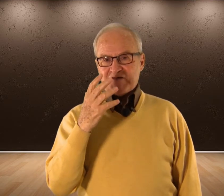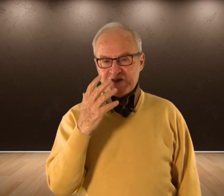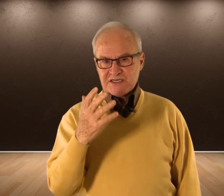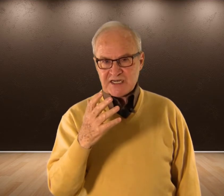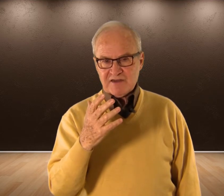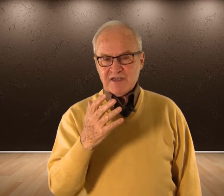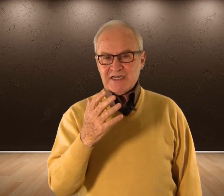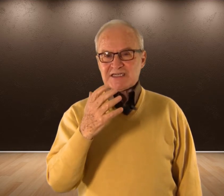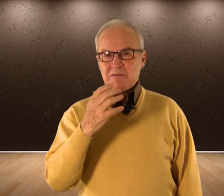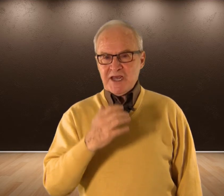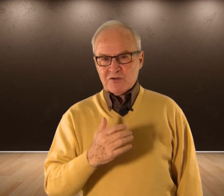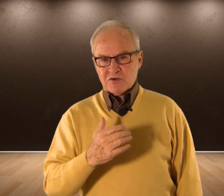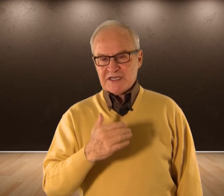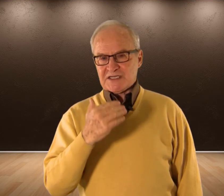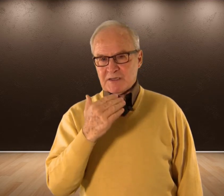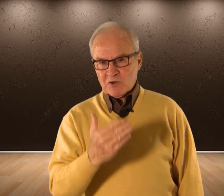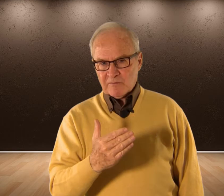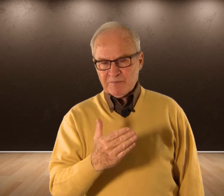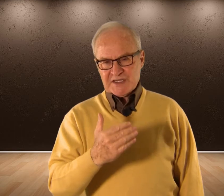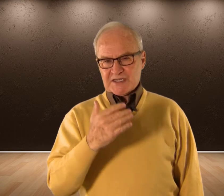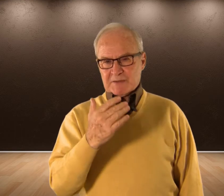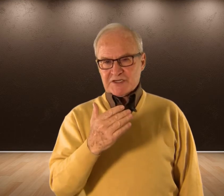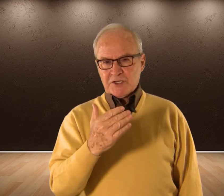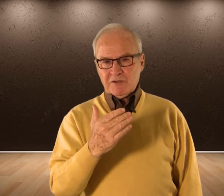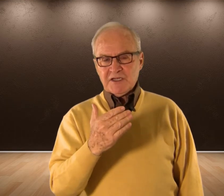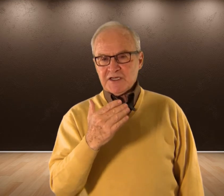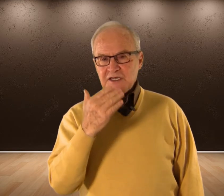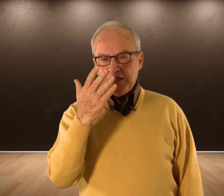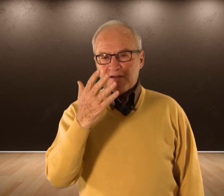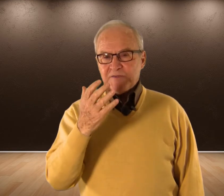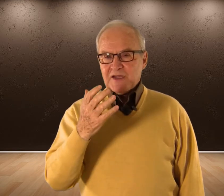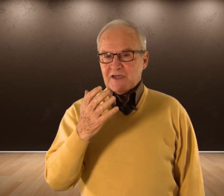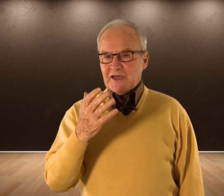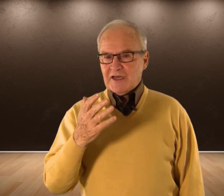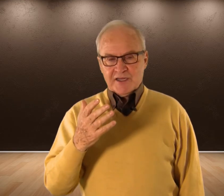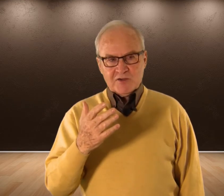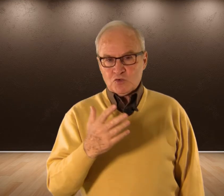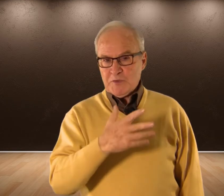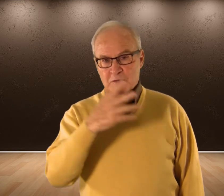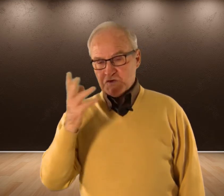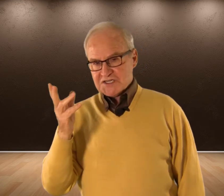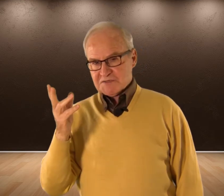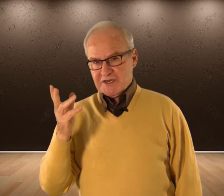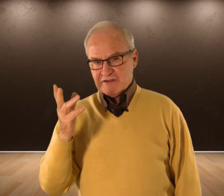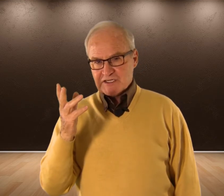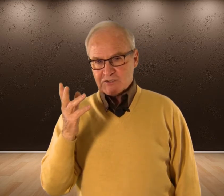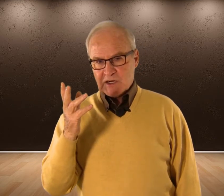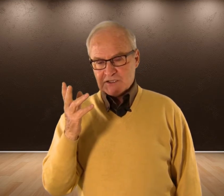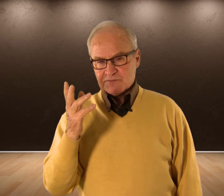defensa Ese miedo Ese temor Esa represión Y Tuvieron muchas Experiencias sexuales